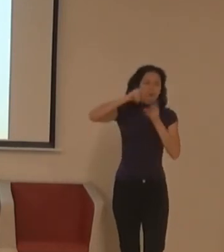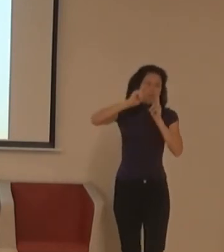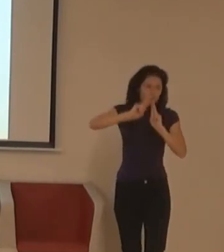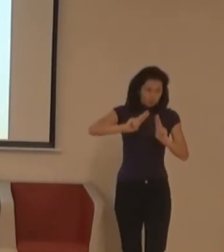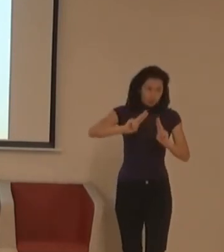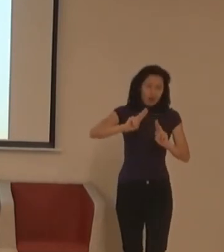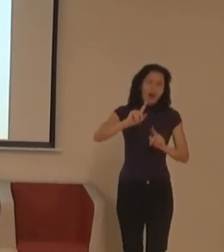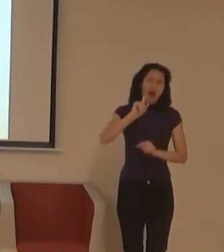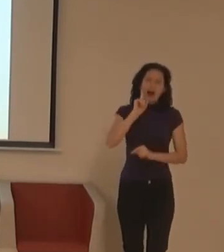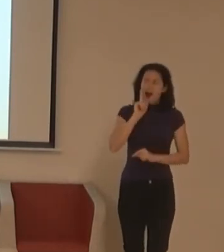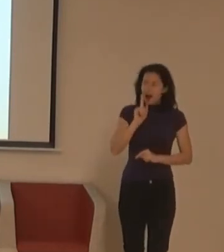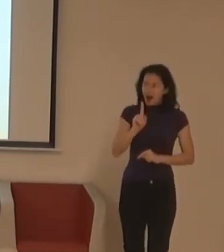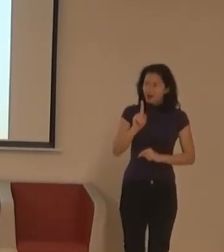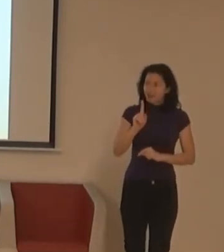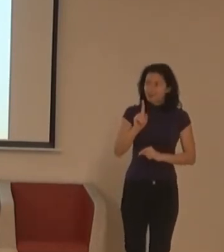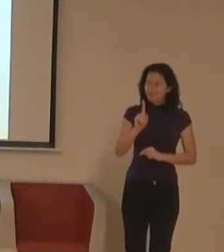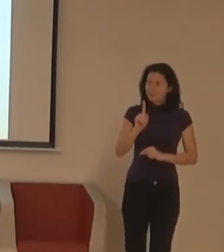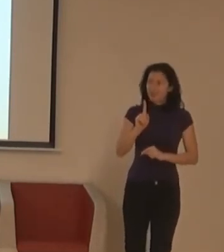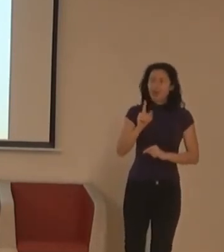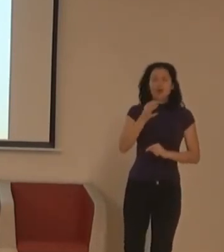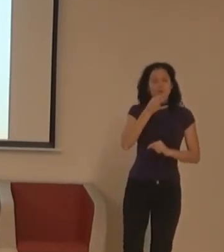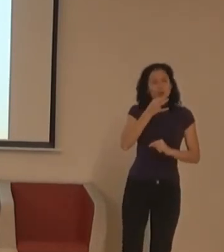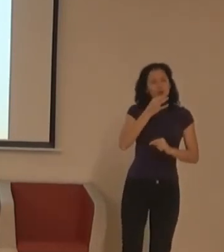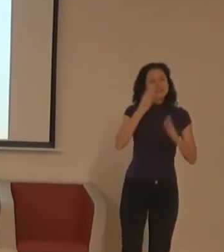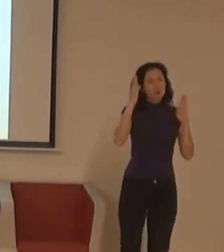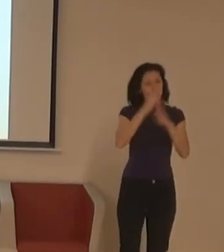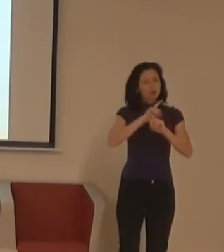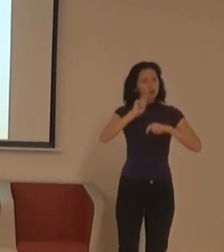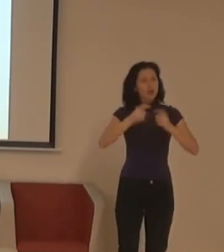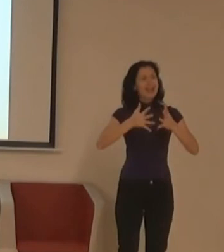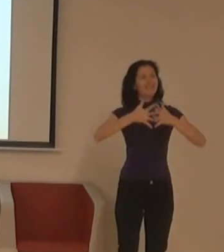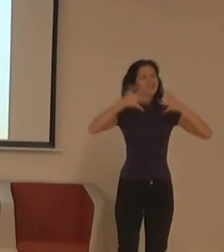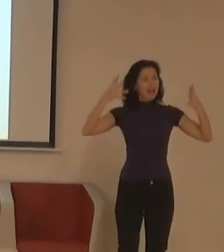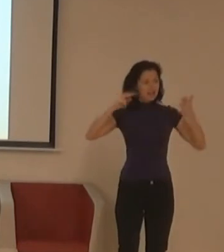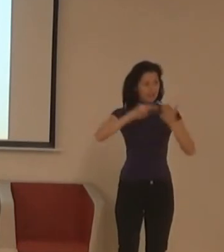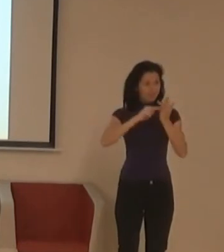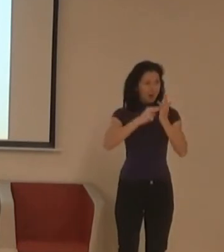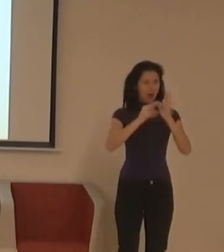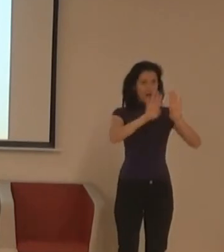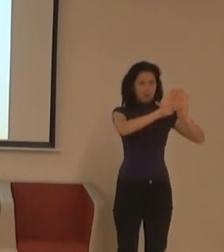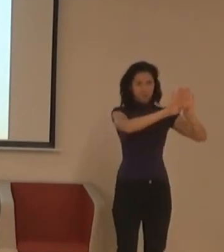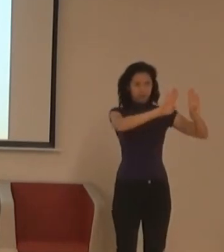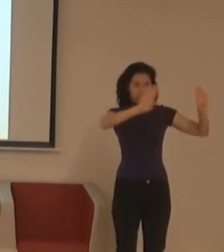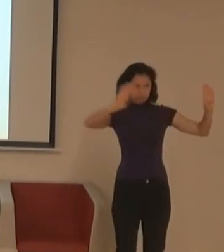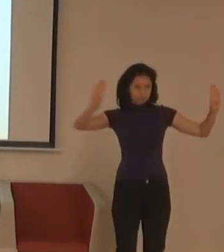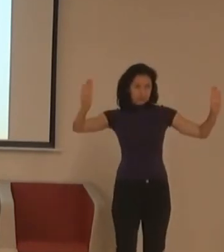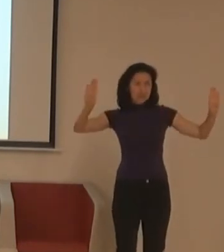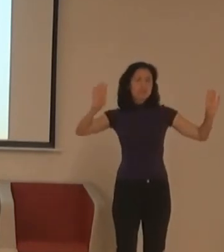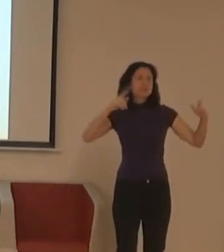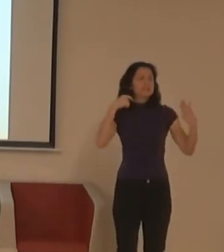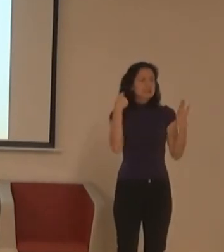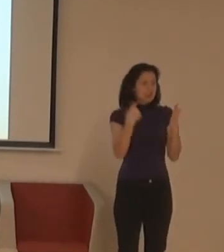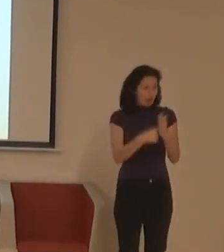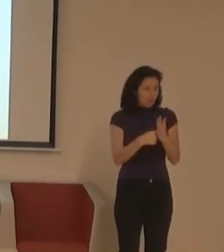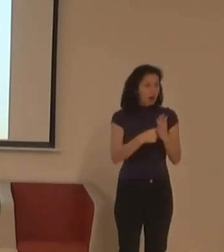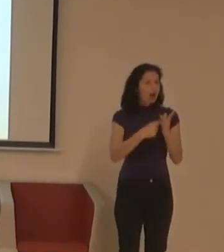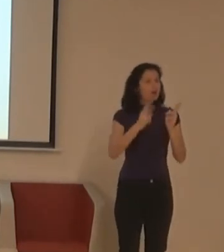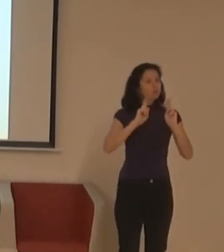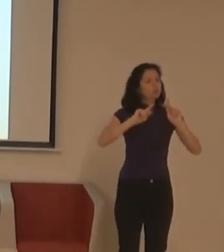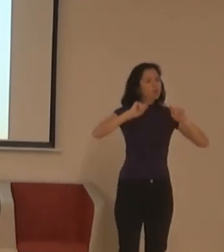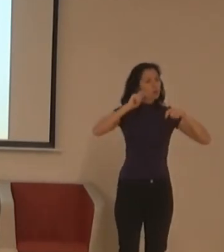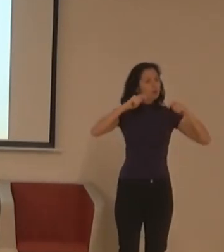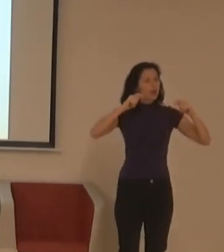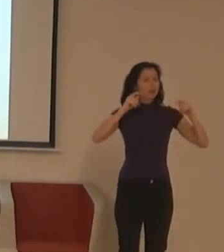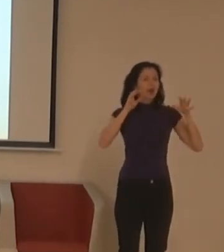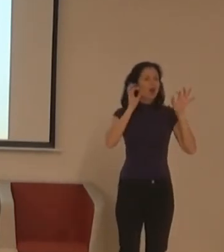vysoký plán, tak ho zároveň můžou dát k dispozici v taktelní podobě, nebo aspoň ve velice kvalitní fotografii, někomu, kdo si chce sednout